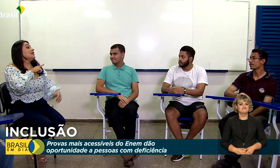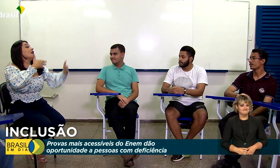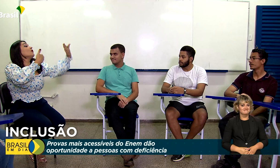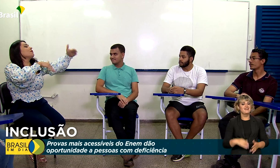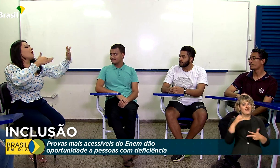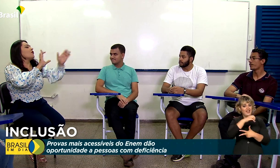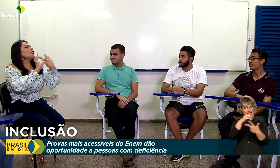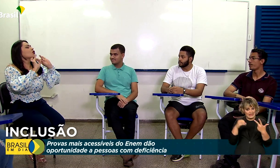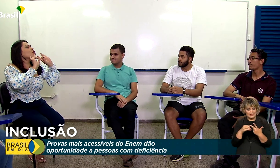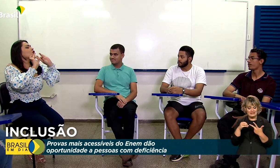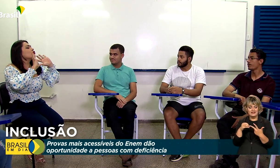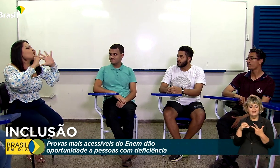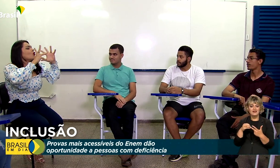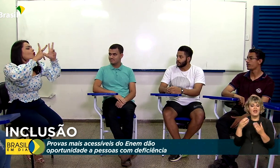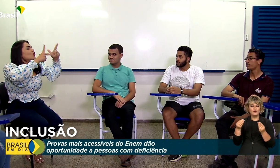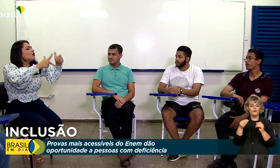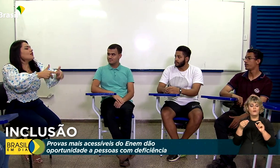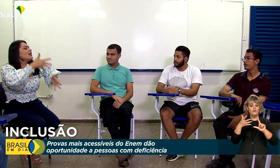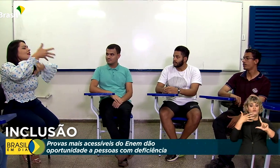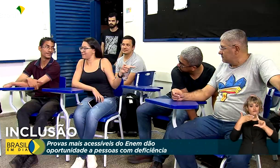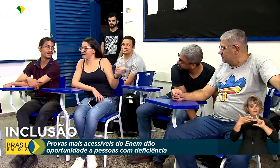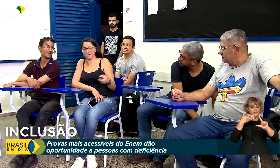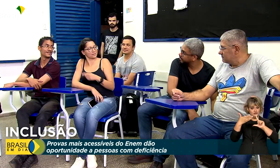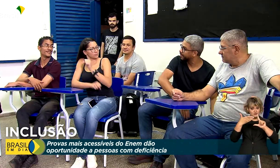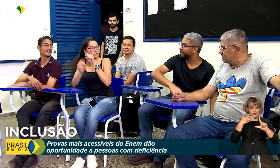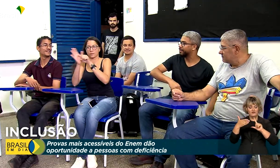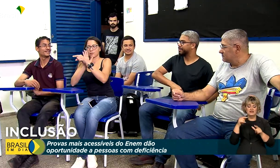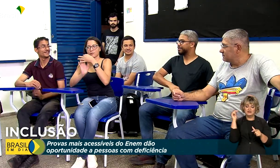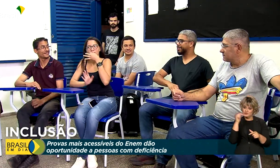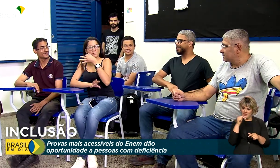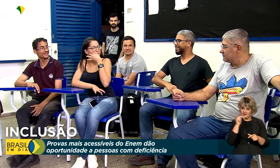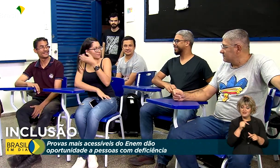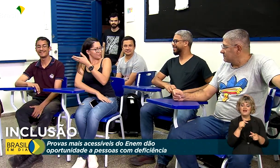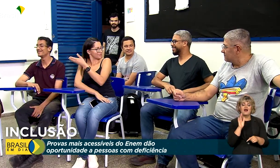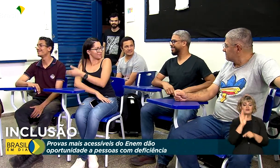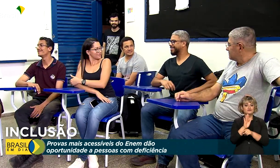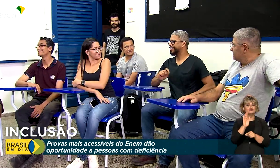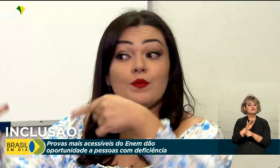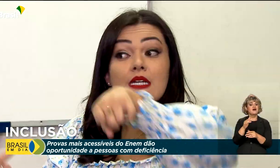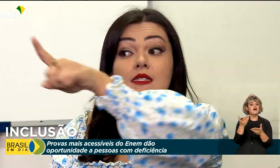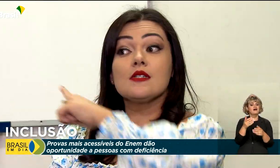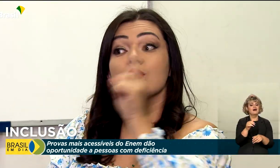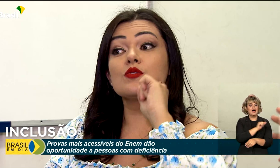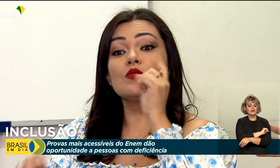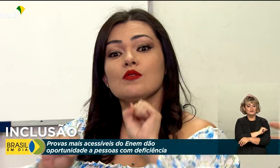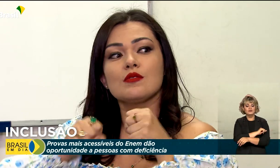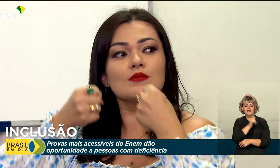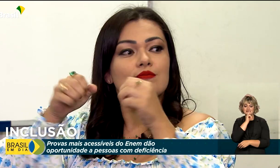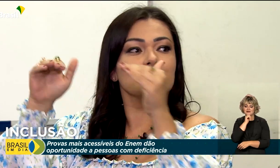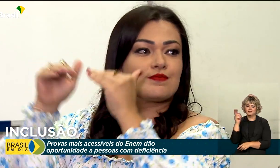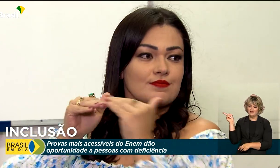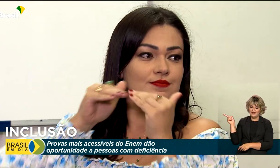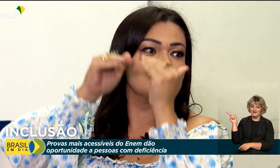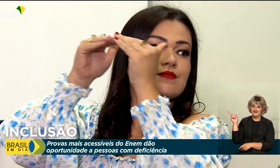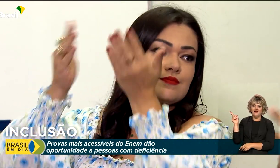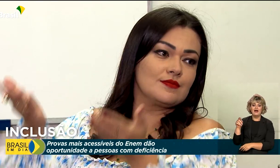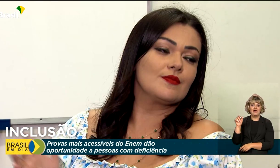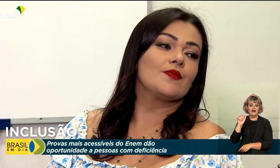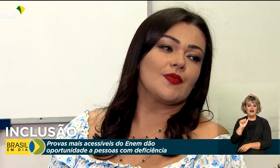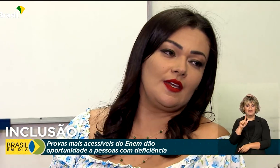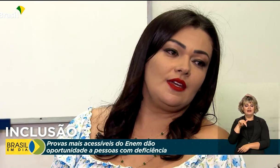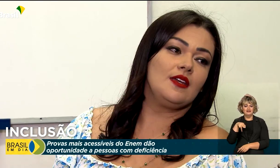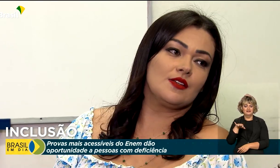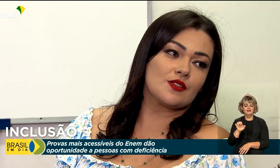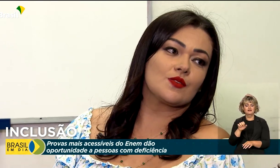O exame aplicado por meio de uma videoprova é um incentivo para muitos alunos, como explica Aline, professora desta